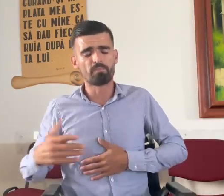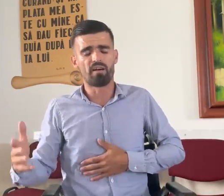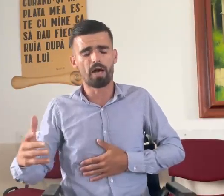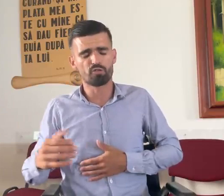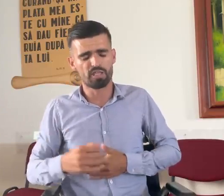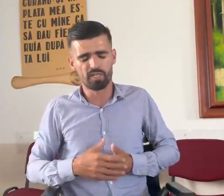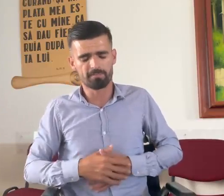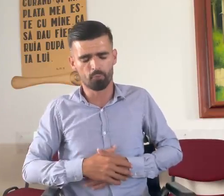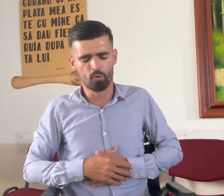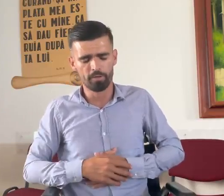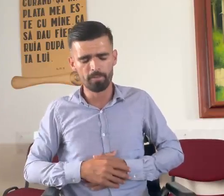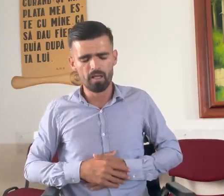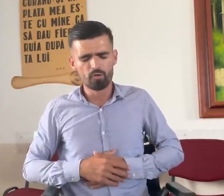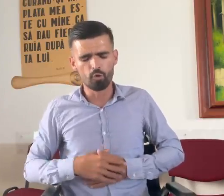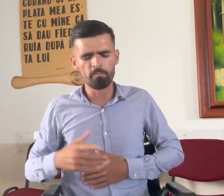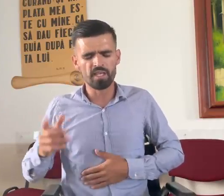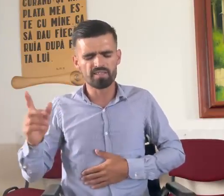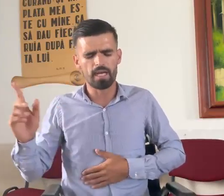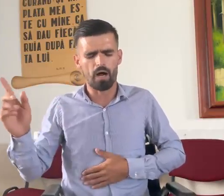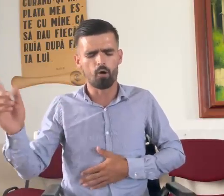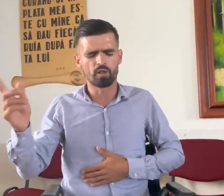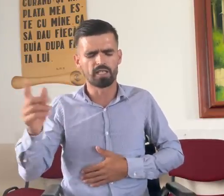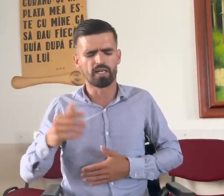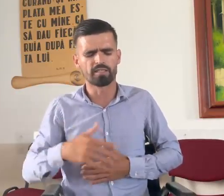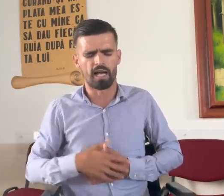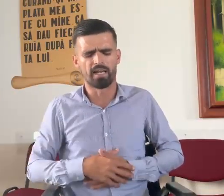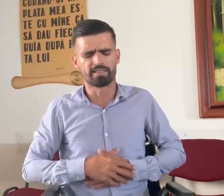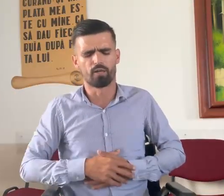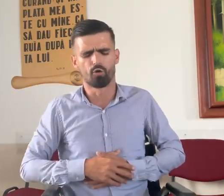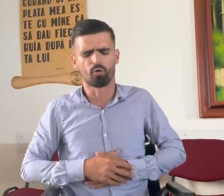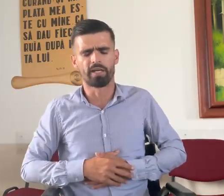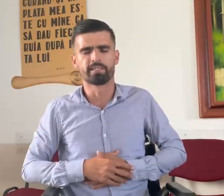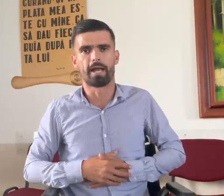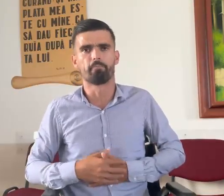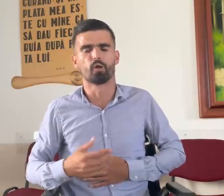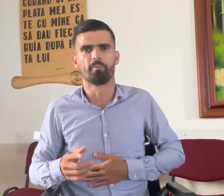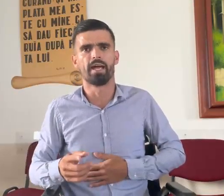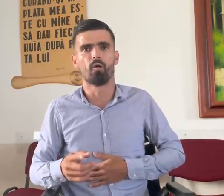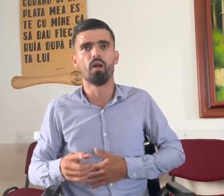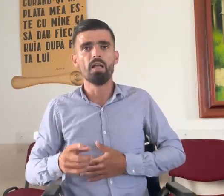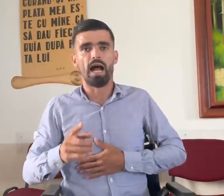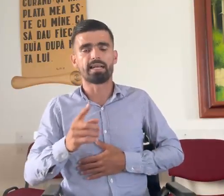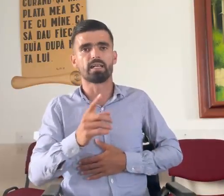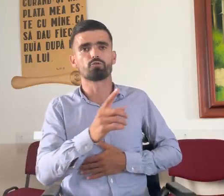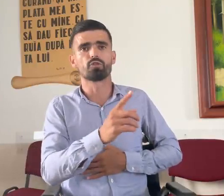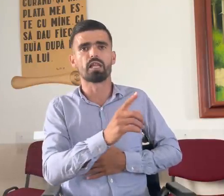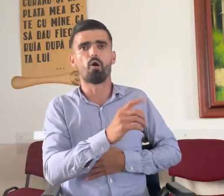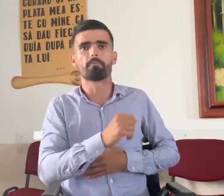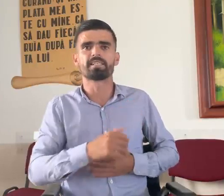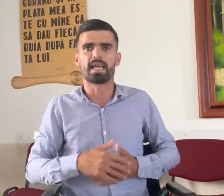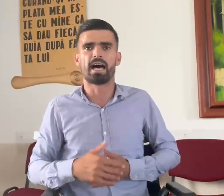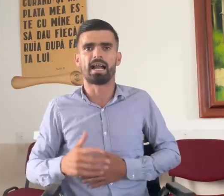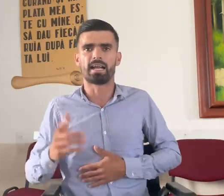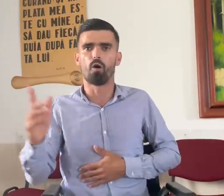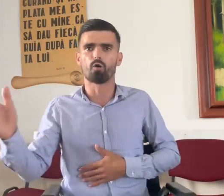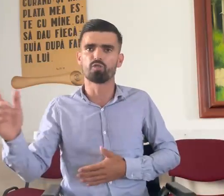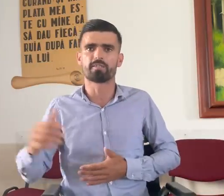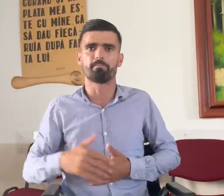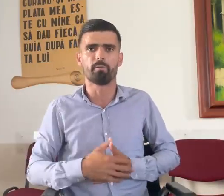dar vreau să vă spun, Dumnezeu a hotărât alte lucruri în dreptul meu, a căzut la 8 seara în august pe